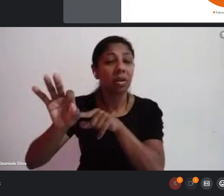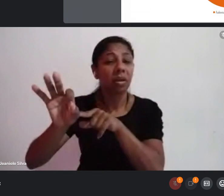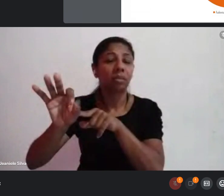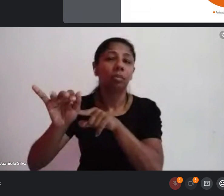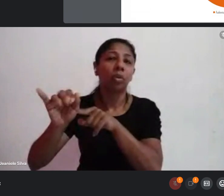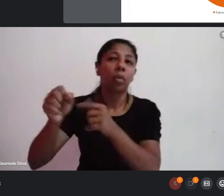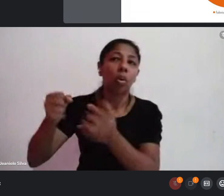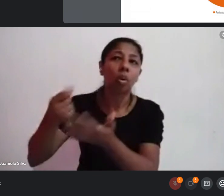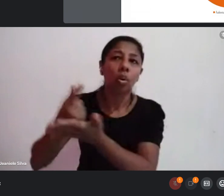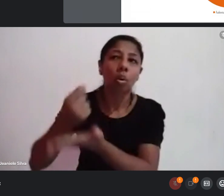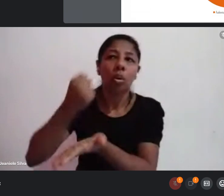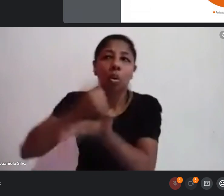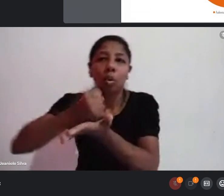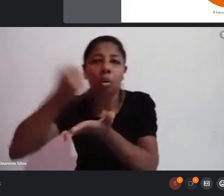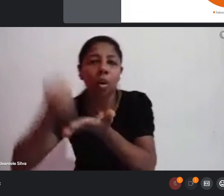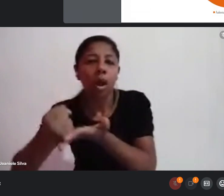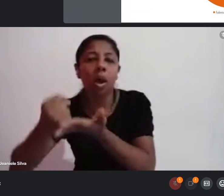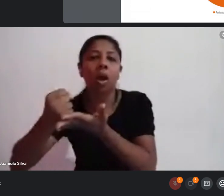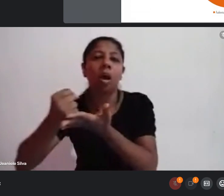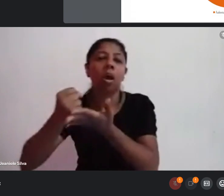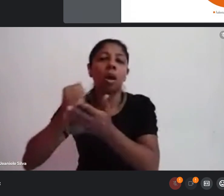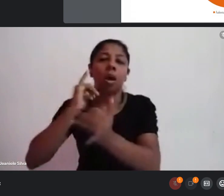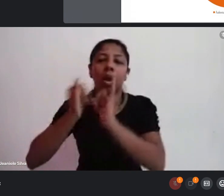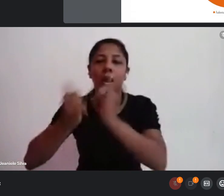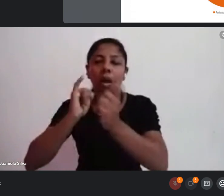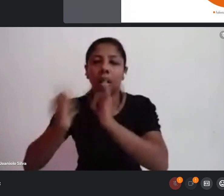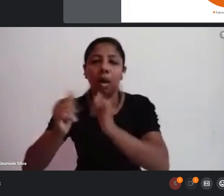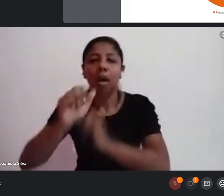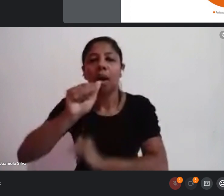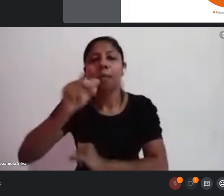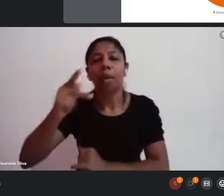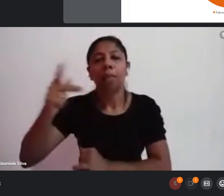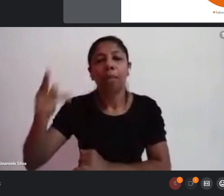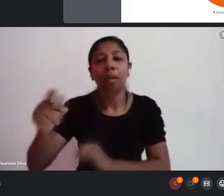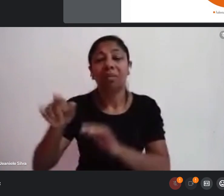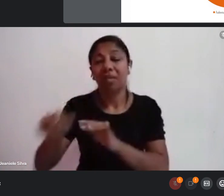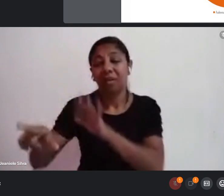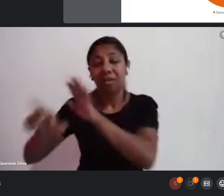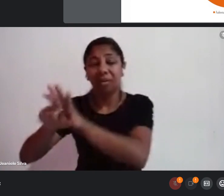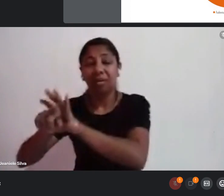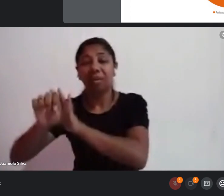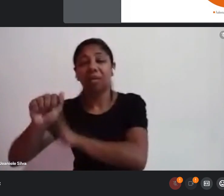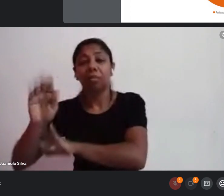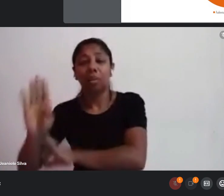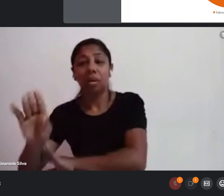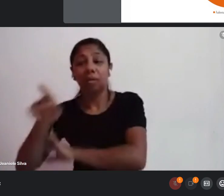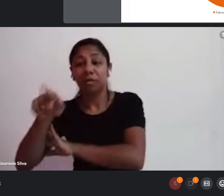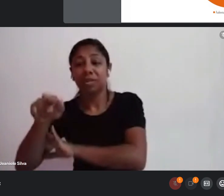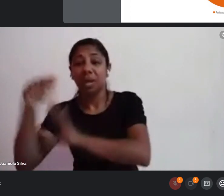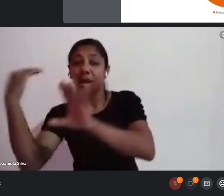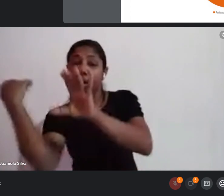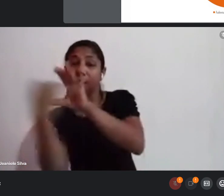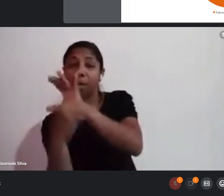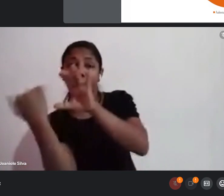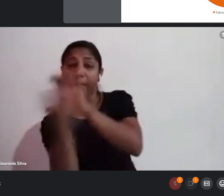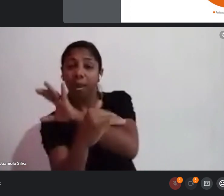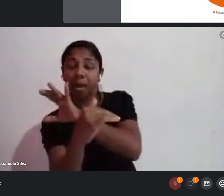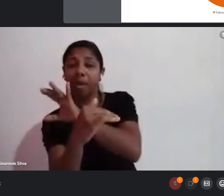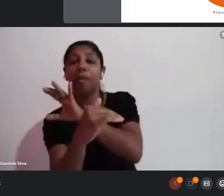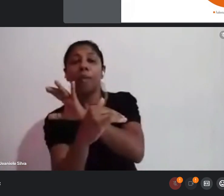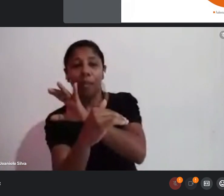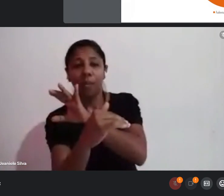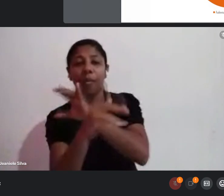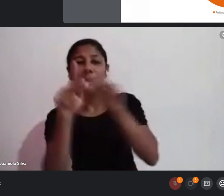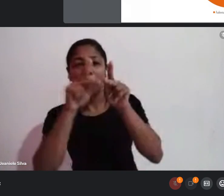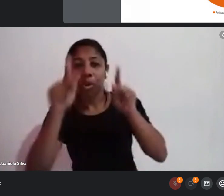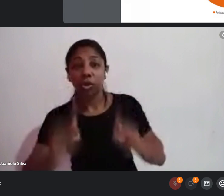plataforma de forma que, diferente da Udblank, que vocês mandaram os projetos por e-mail, agora, quando vinha